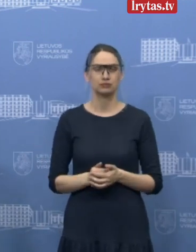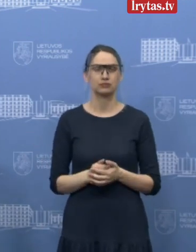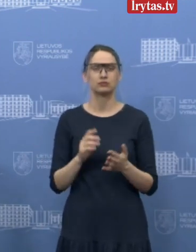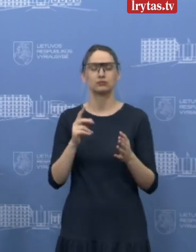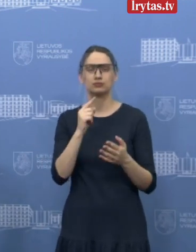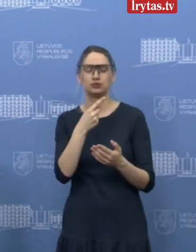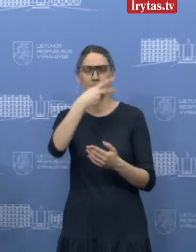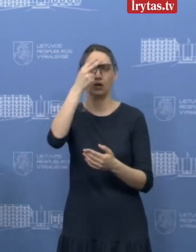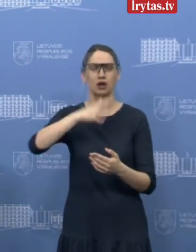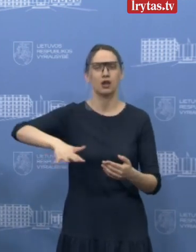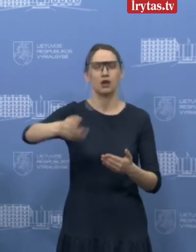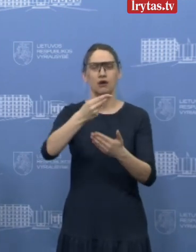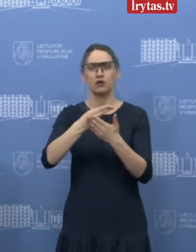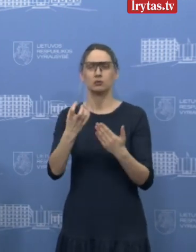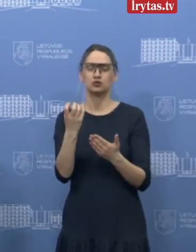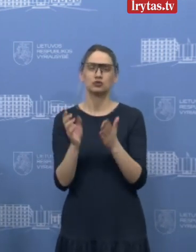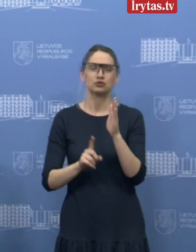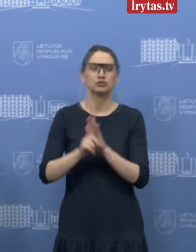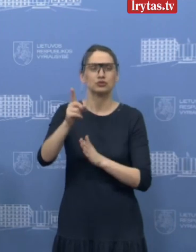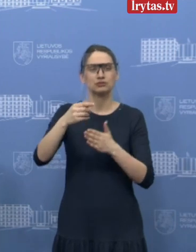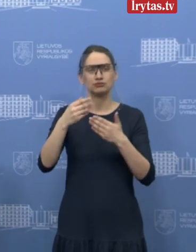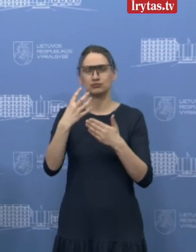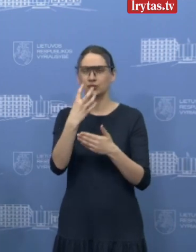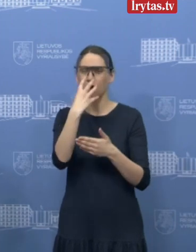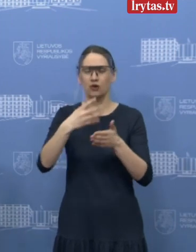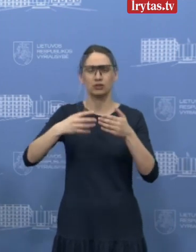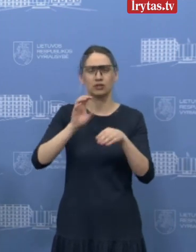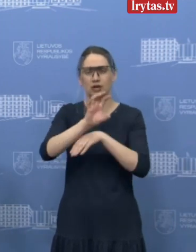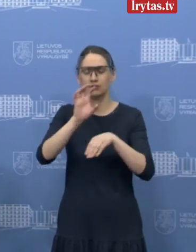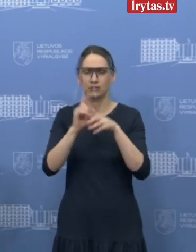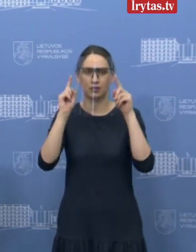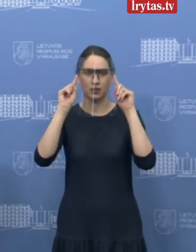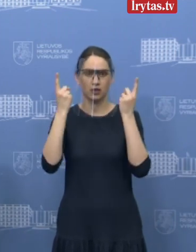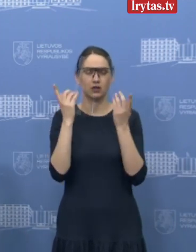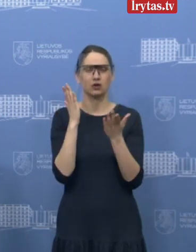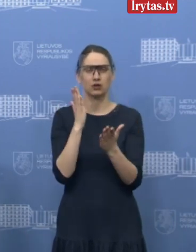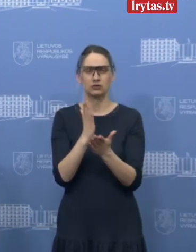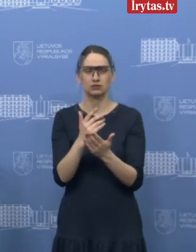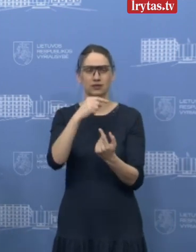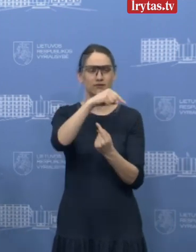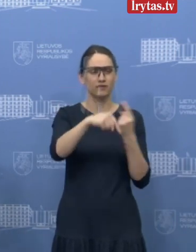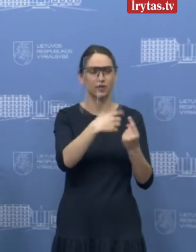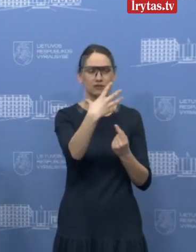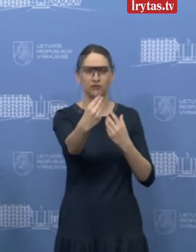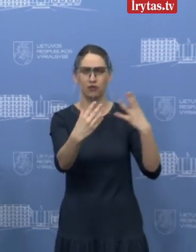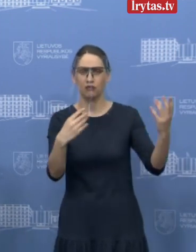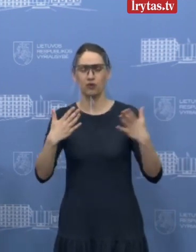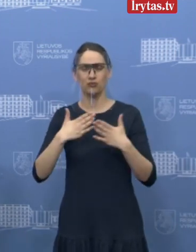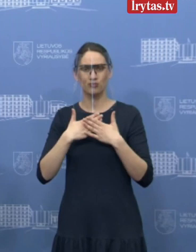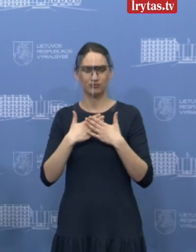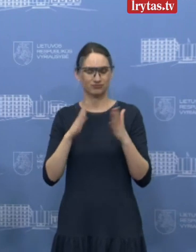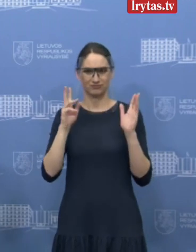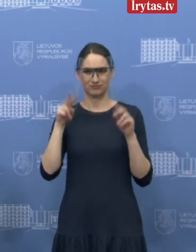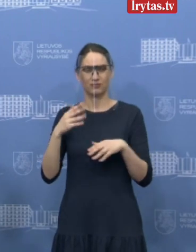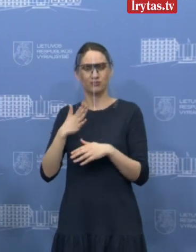pasakyti, todėl kad verslas, jisai matytrūpinasi ir gauna savais kanalais. Mūsų dabar